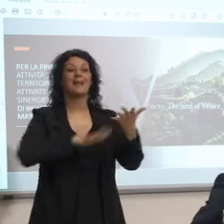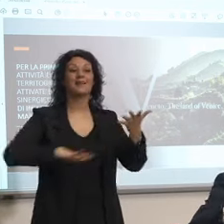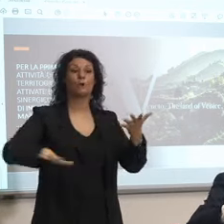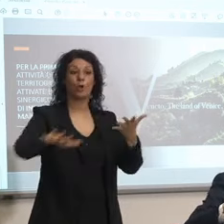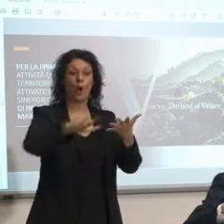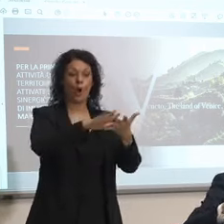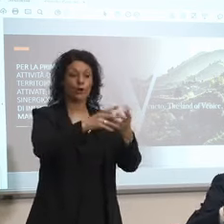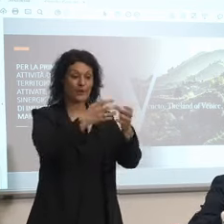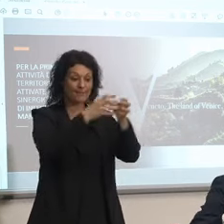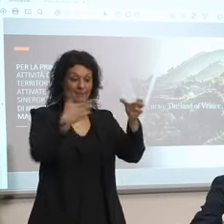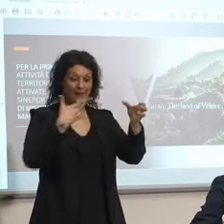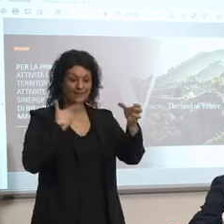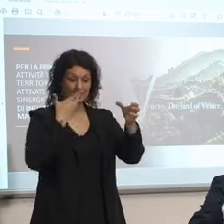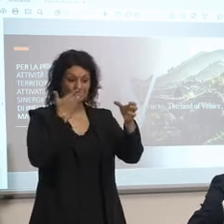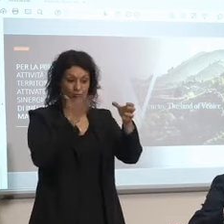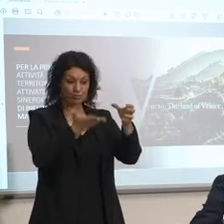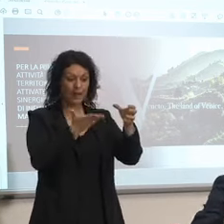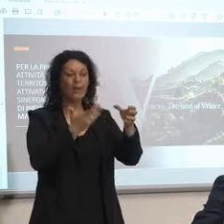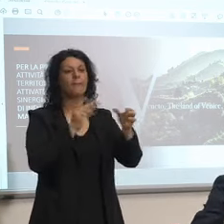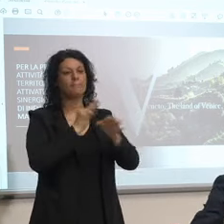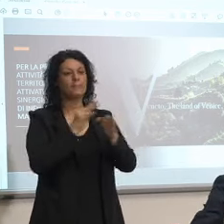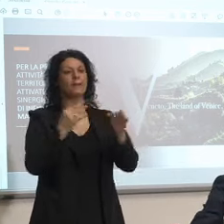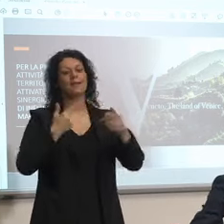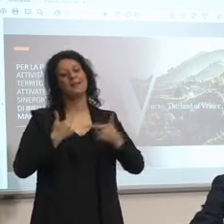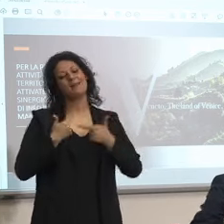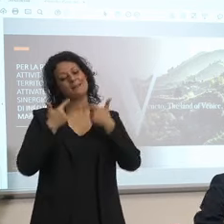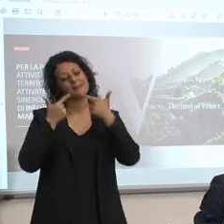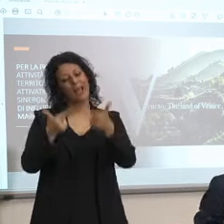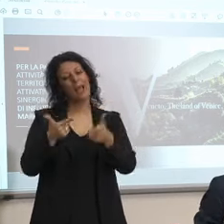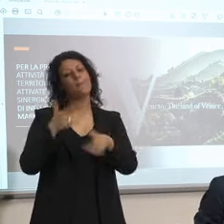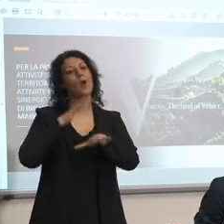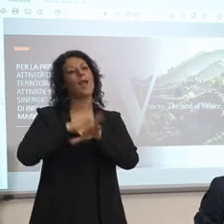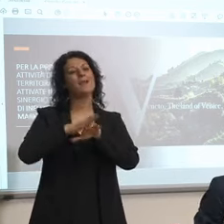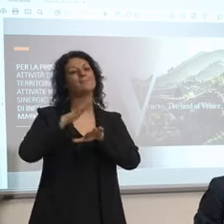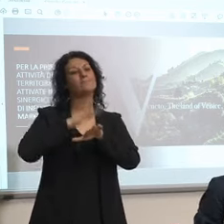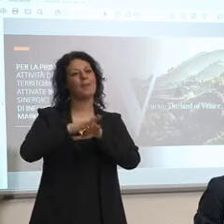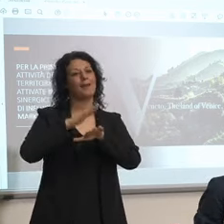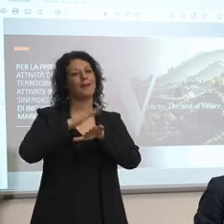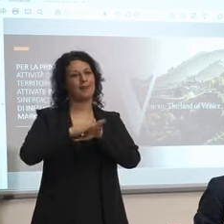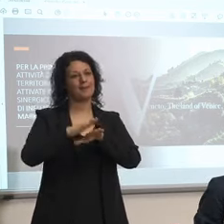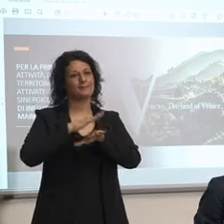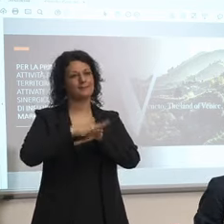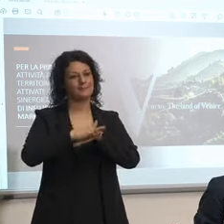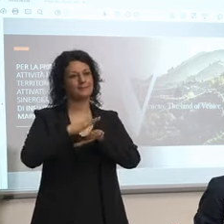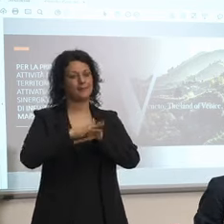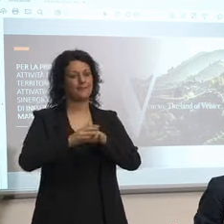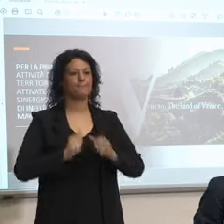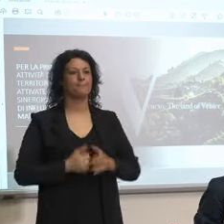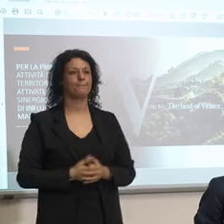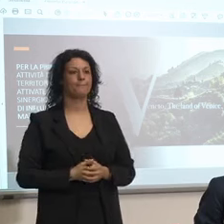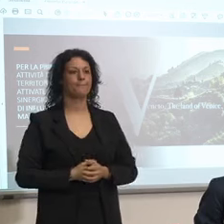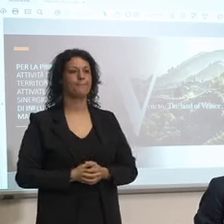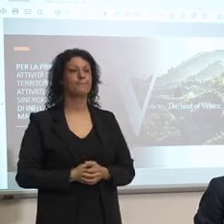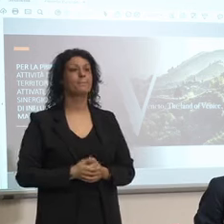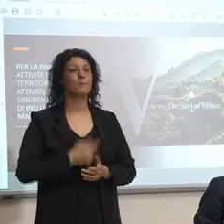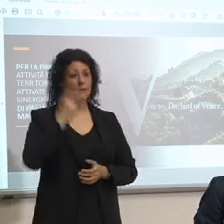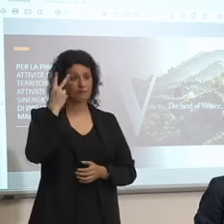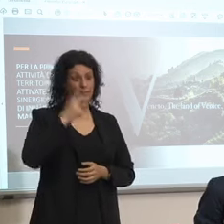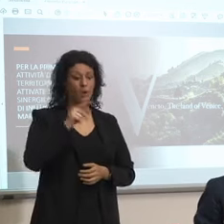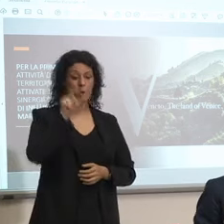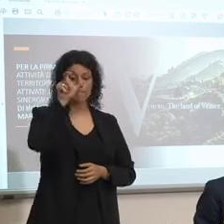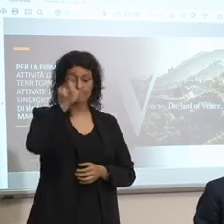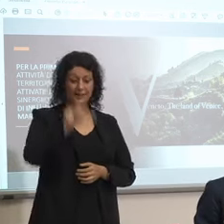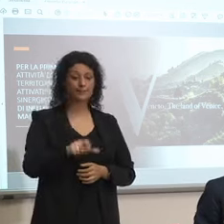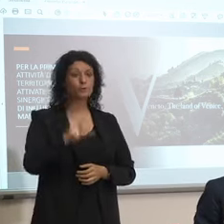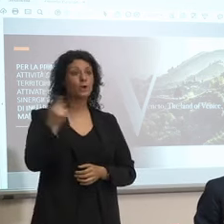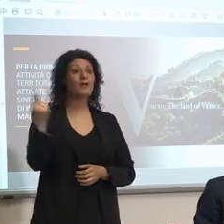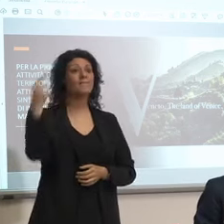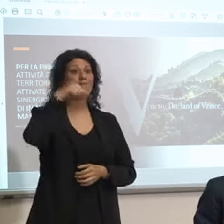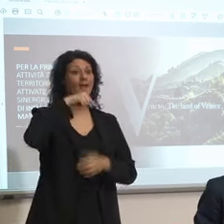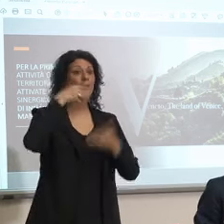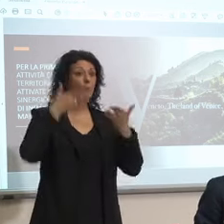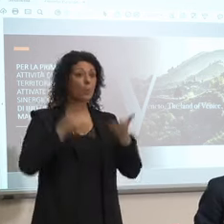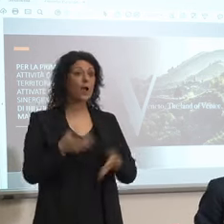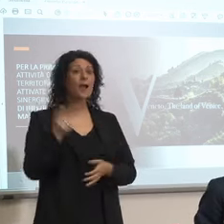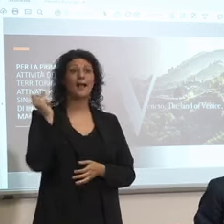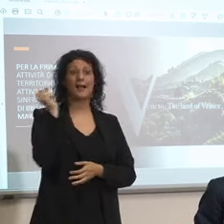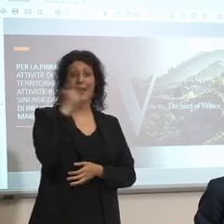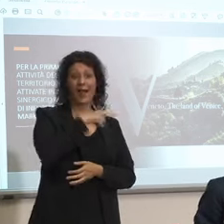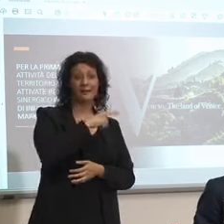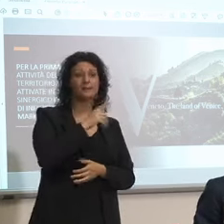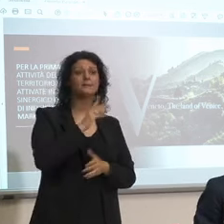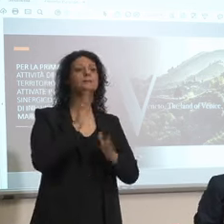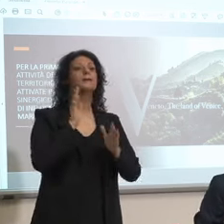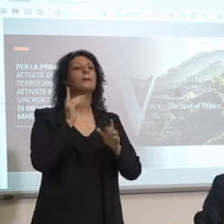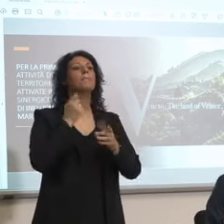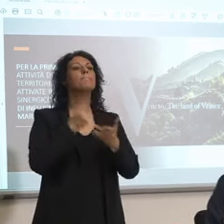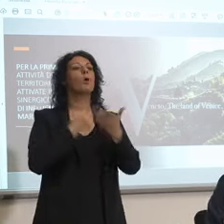gli facciamo fare l'esperienza li seguiamo gran parte di questi vengono gratis basta che gli fai fare una cosa di un certo